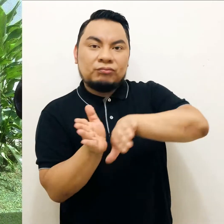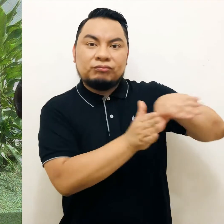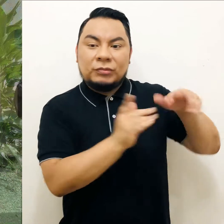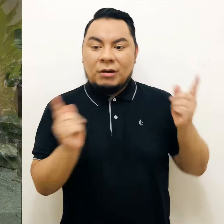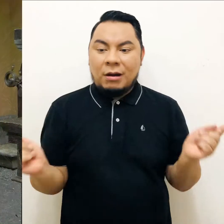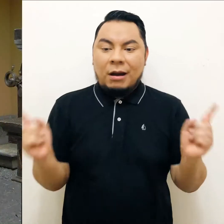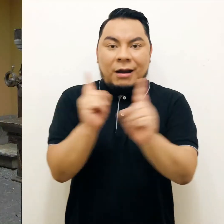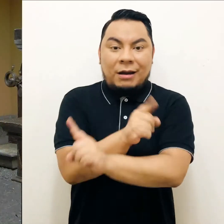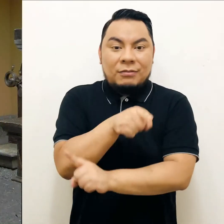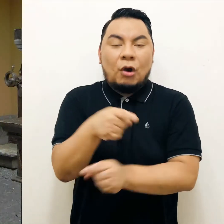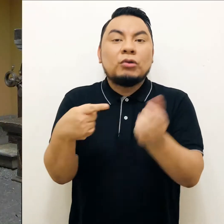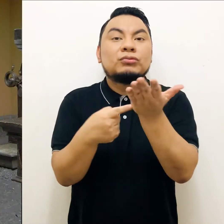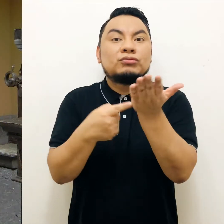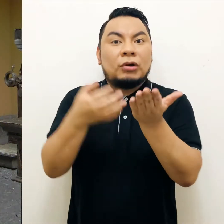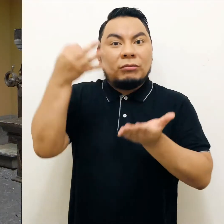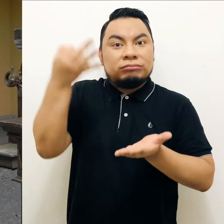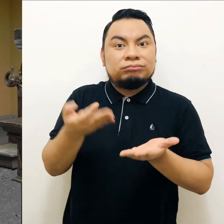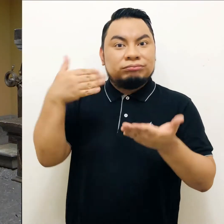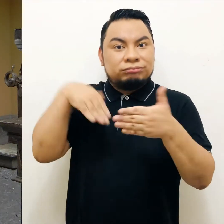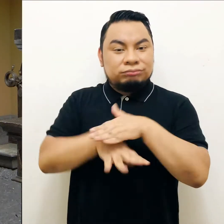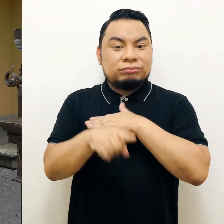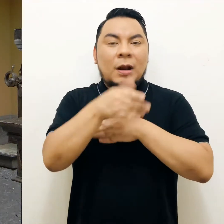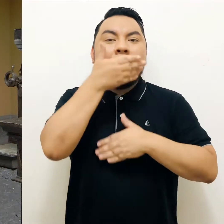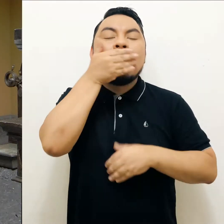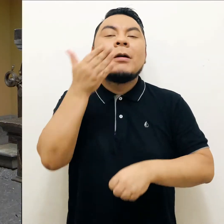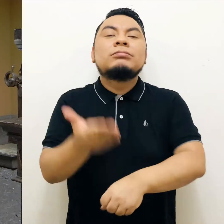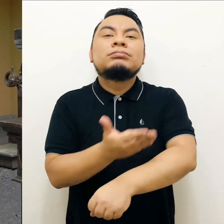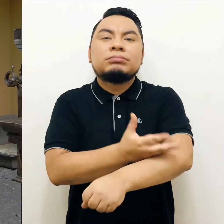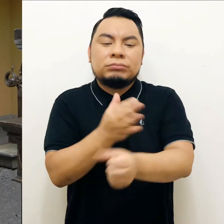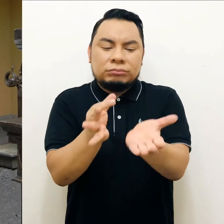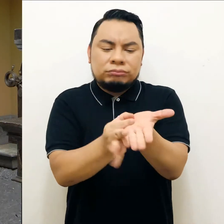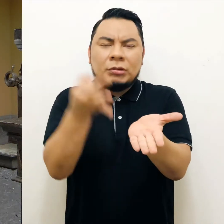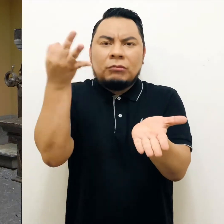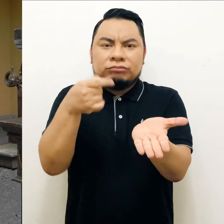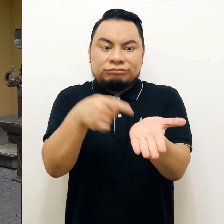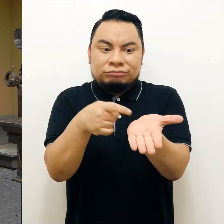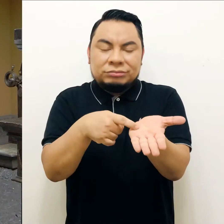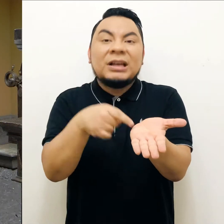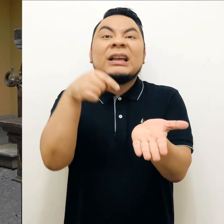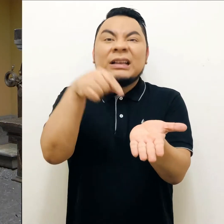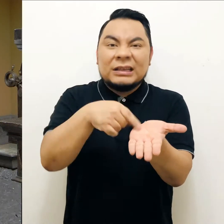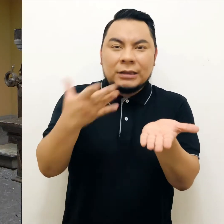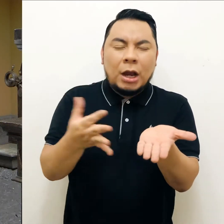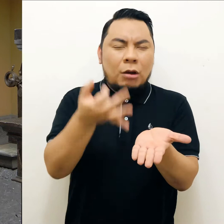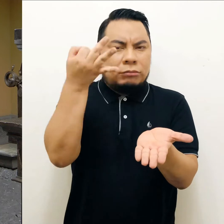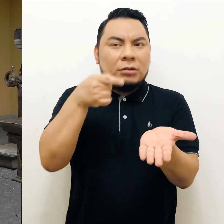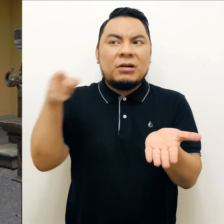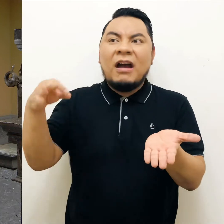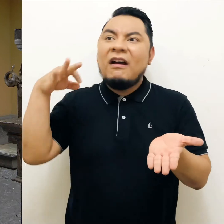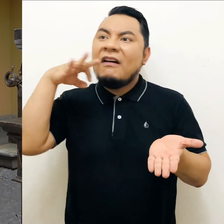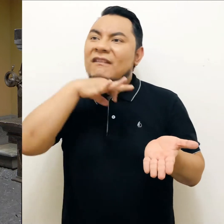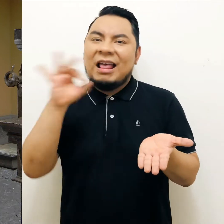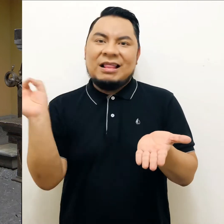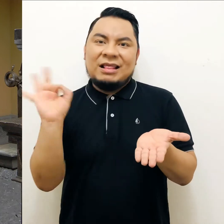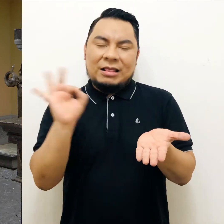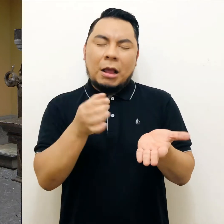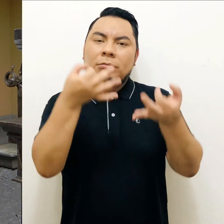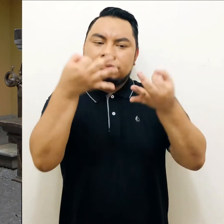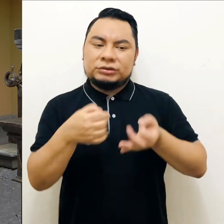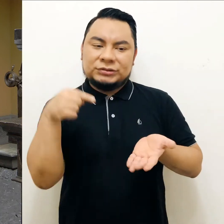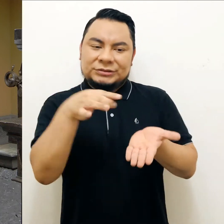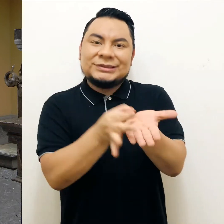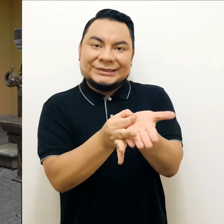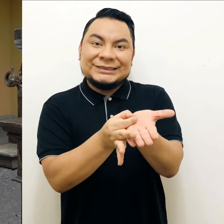El ingreso de la tecnología automática buscaba mejorar la calidad de las monedas y, con ello, evitar su falsificación.